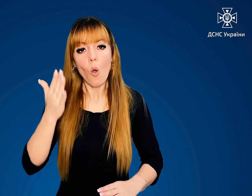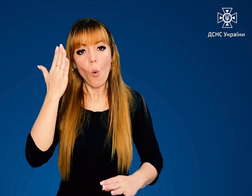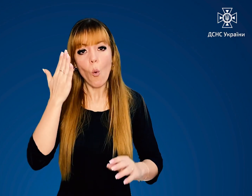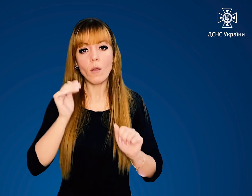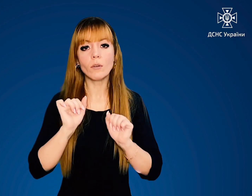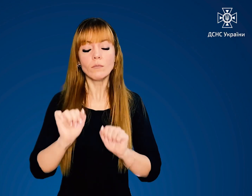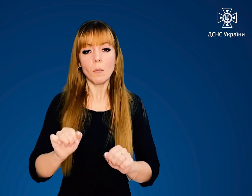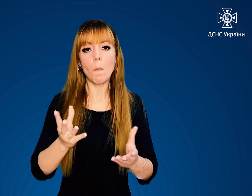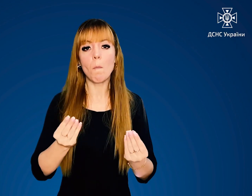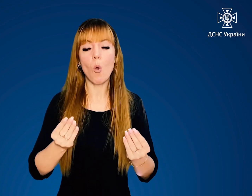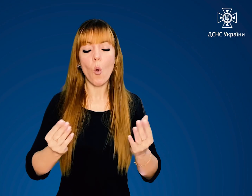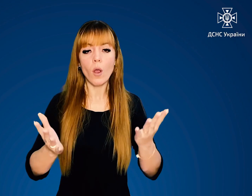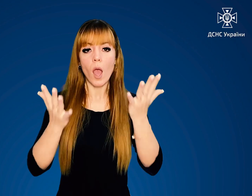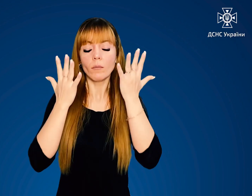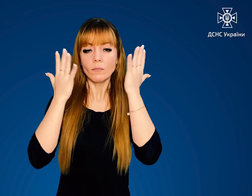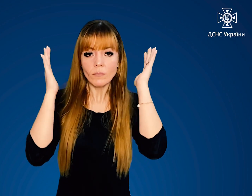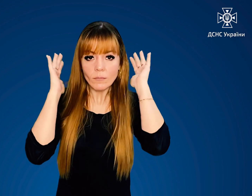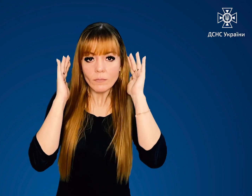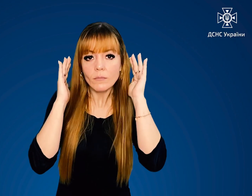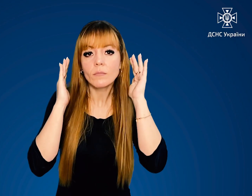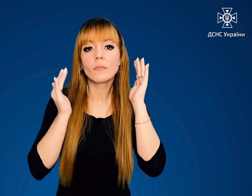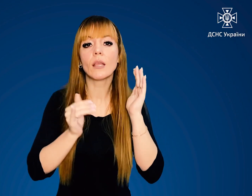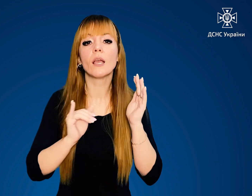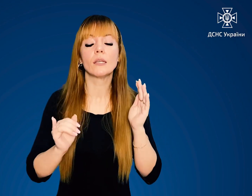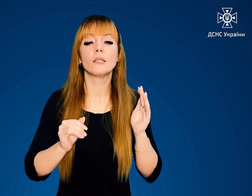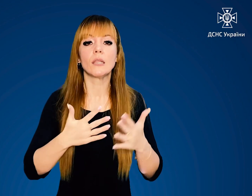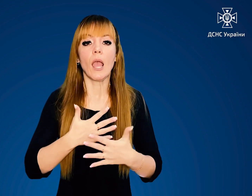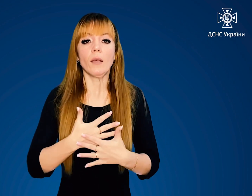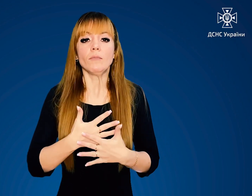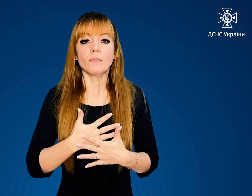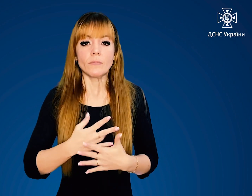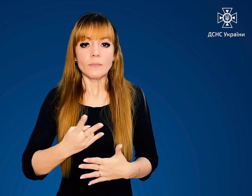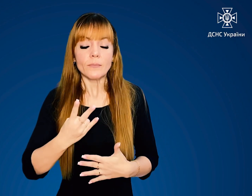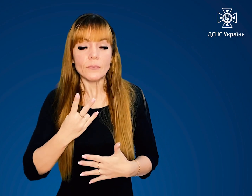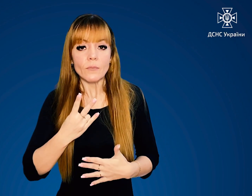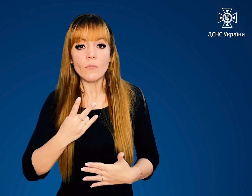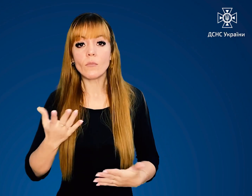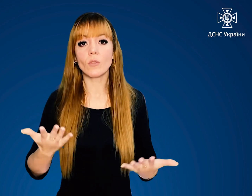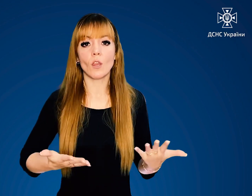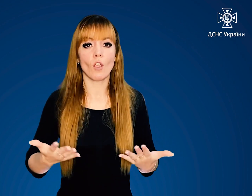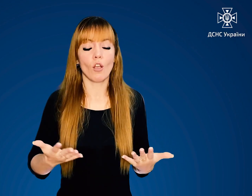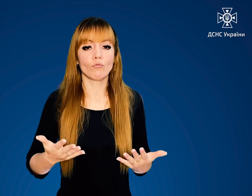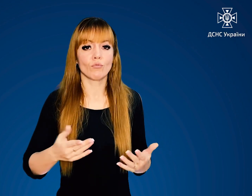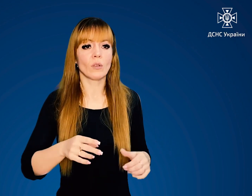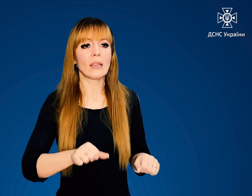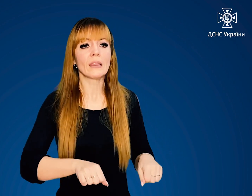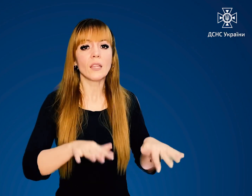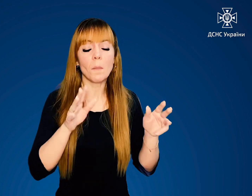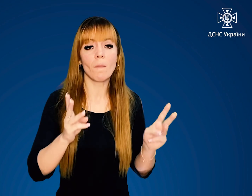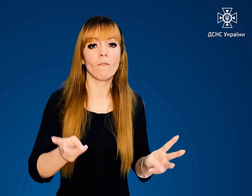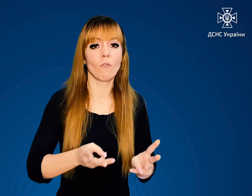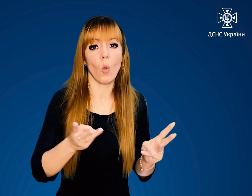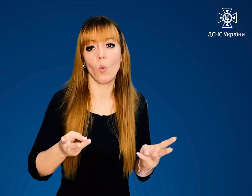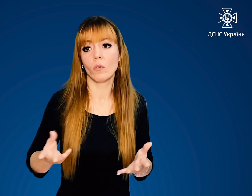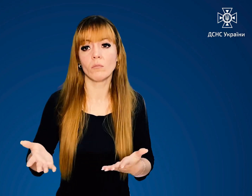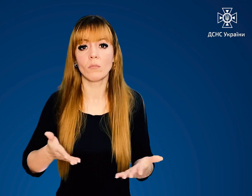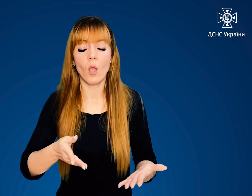тканиною. Затримайте дихання. Якщо вас відрізало вогнем, димом від основних